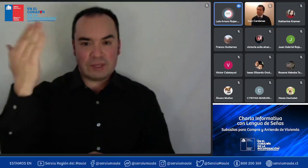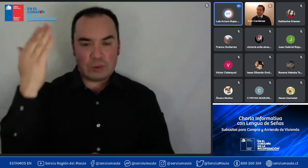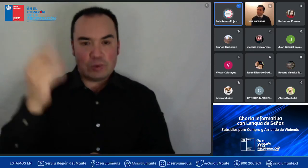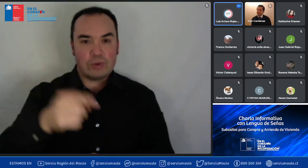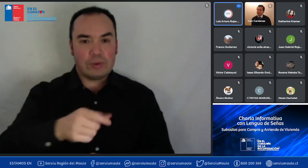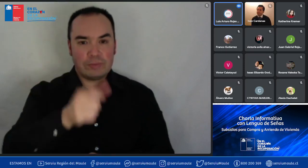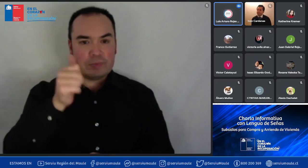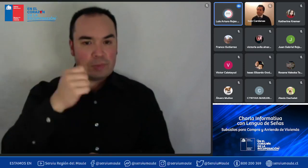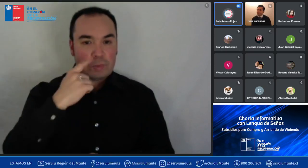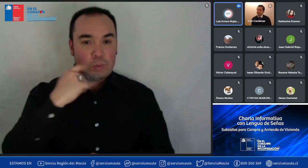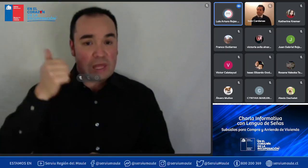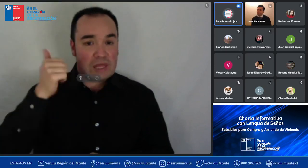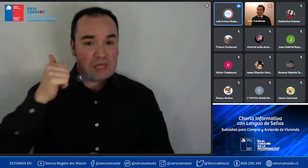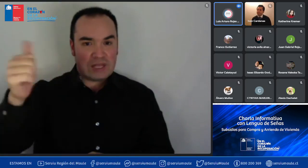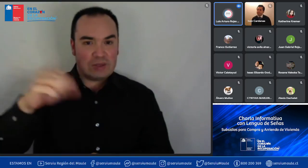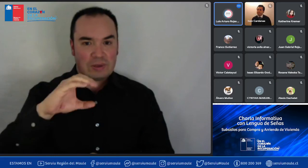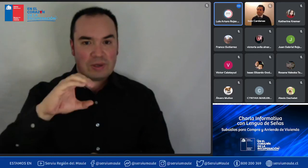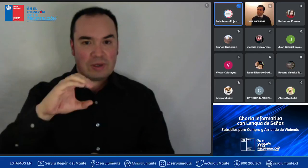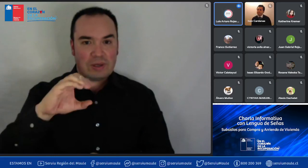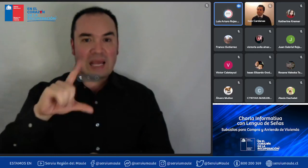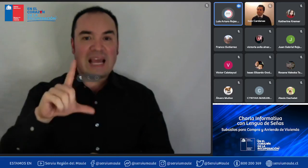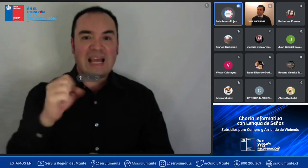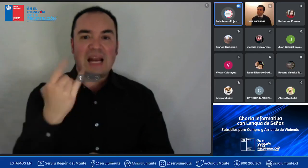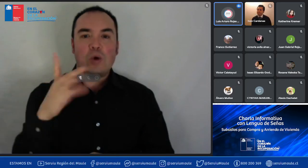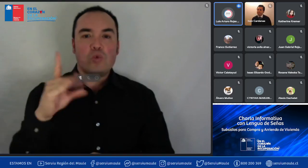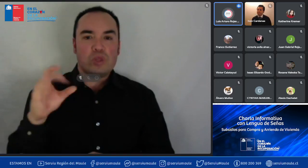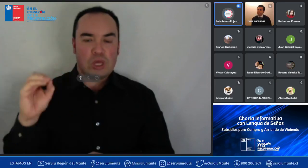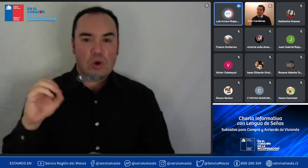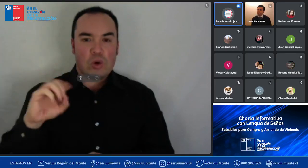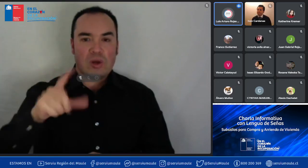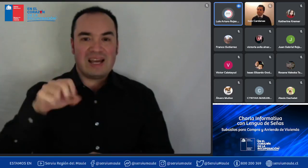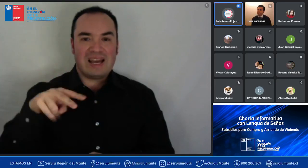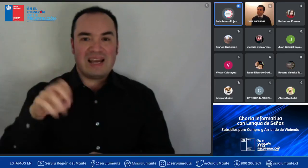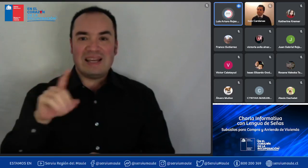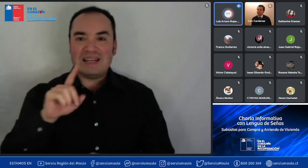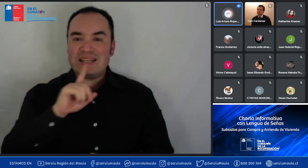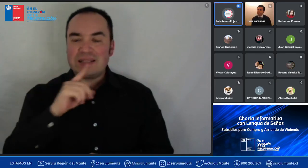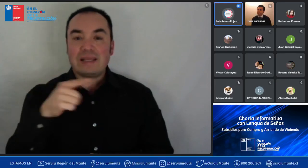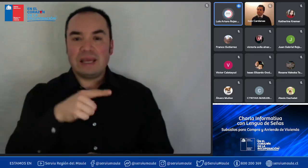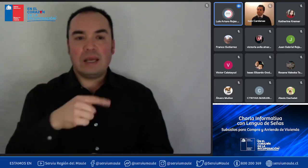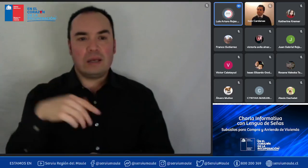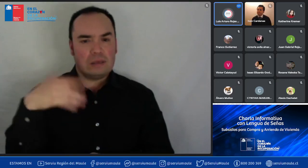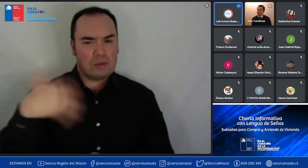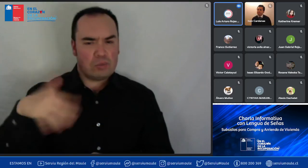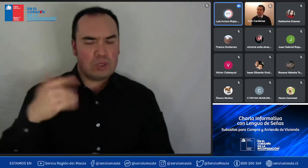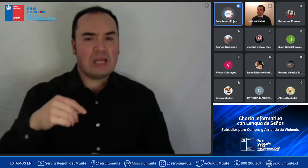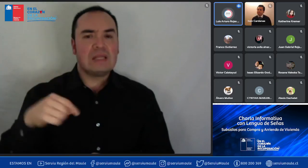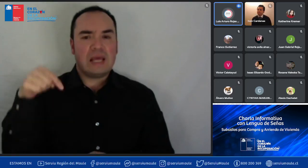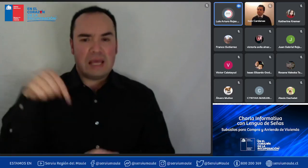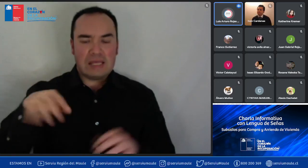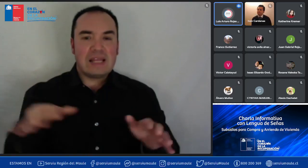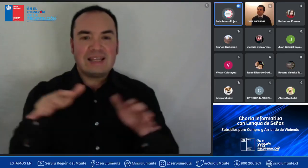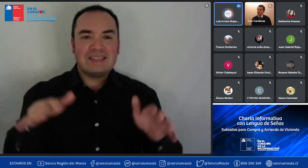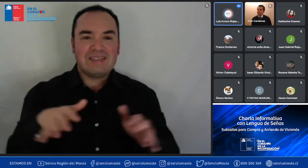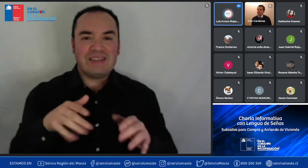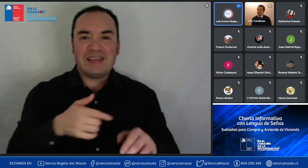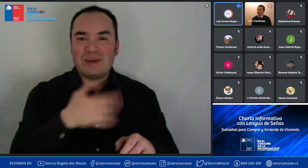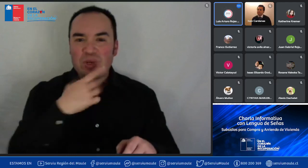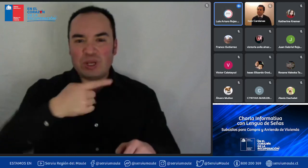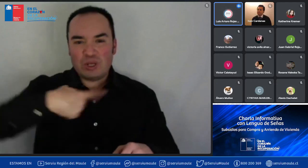señaló también la importancia de esta actividad dentro de nuestro trabajo como servicio así es que les deseo una buena tarde que estén muy bien